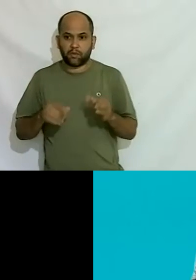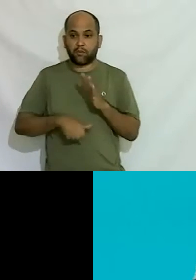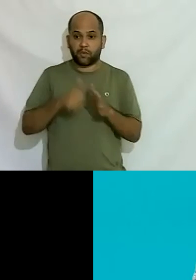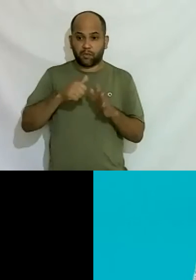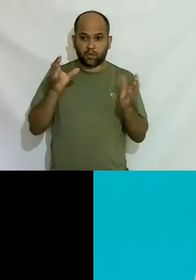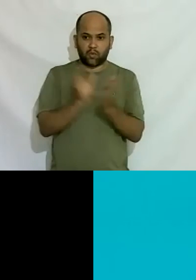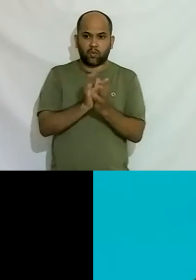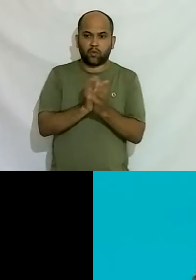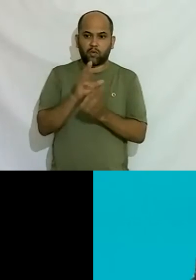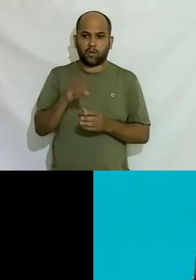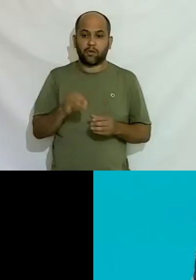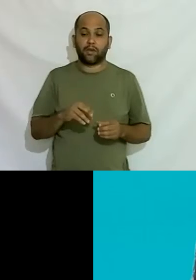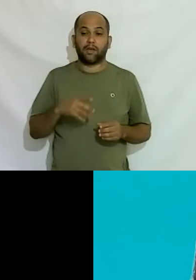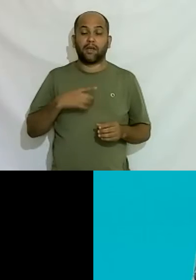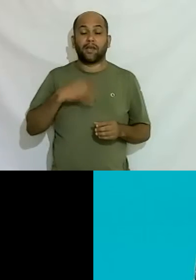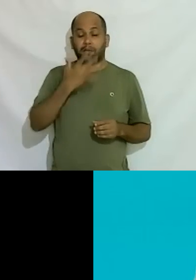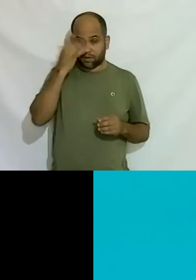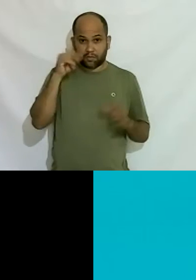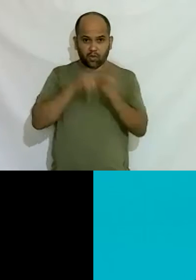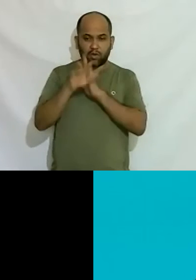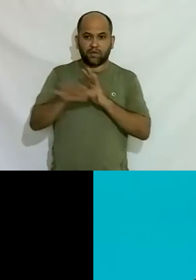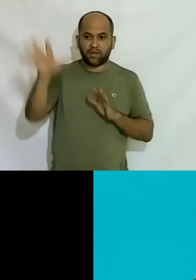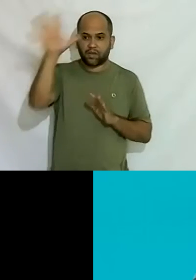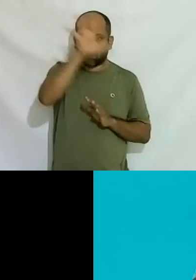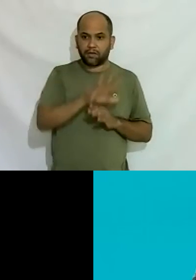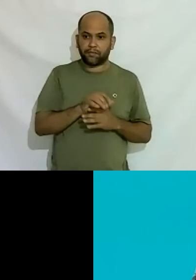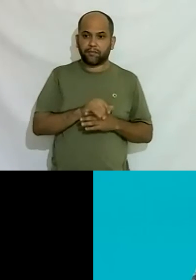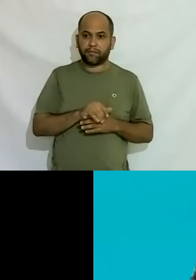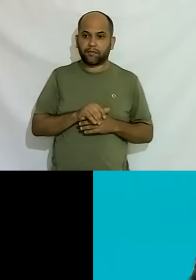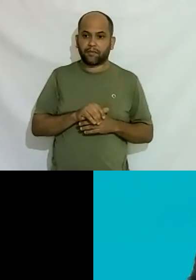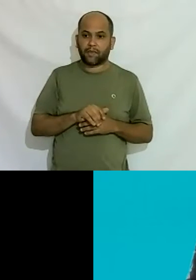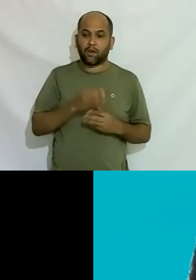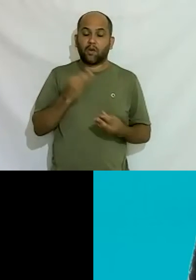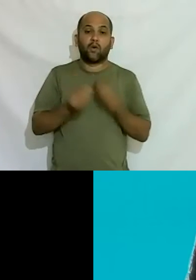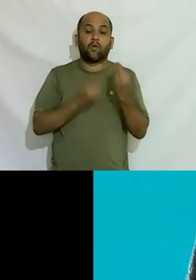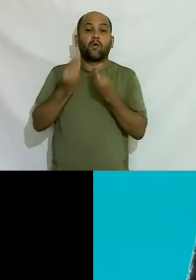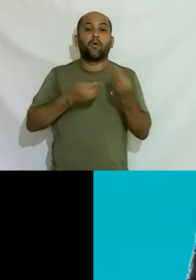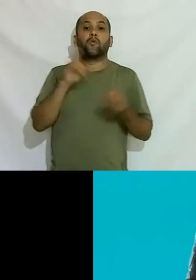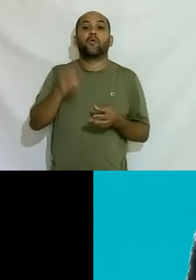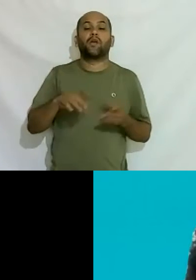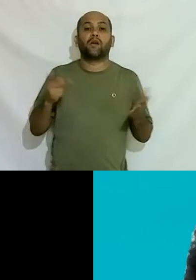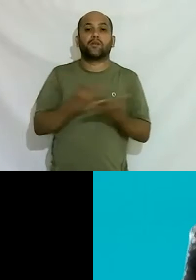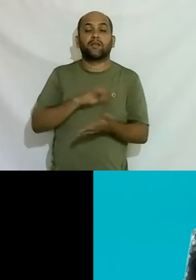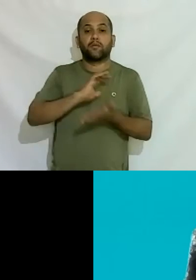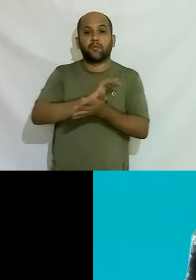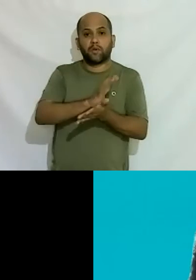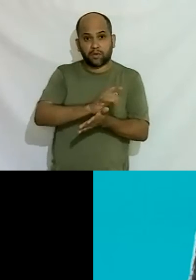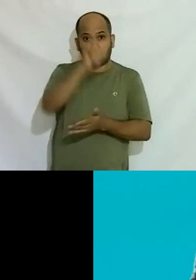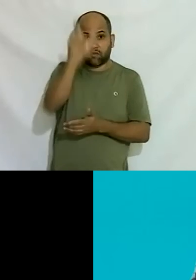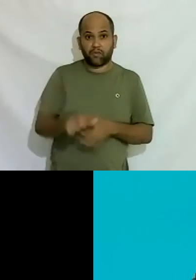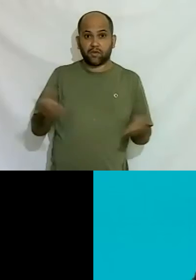da seguinte forma as pessoas estão perguntando assim é como que é lidar com esse preconceito você hoje que é uma